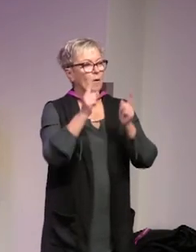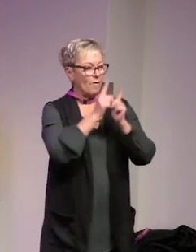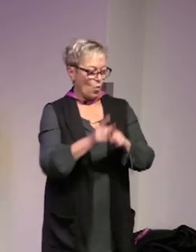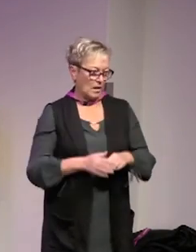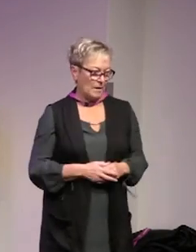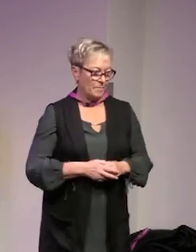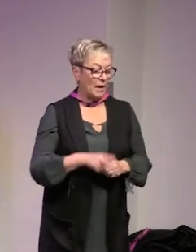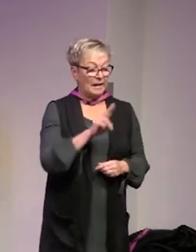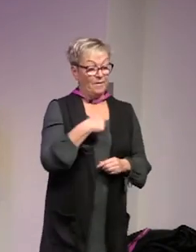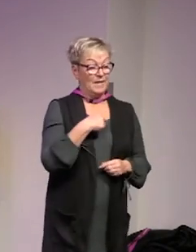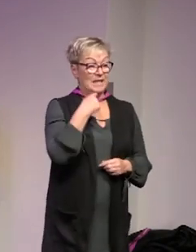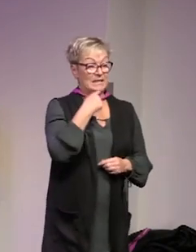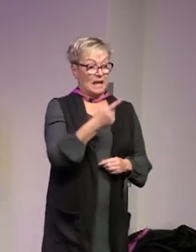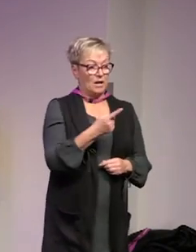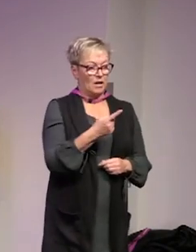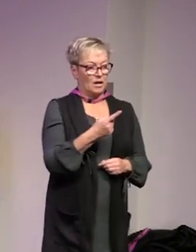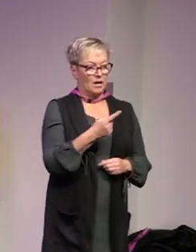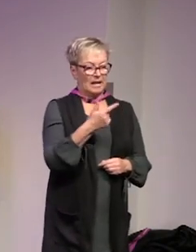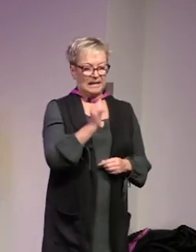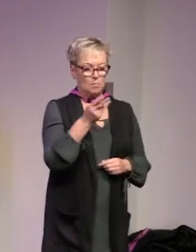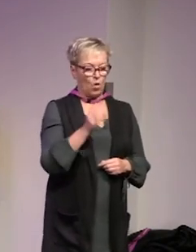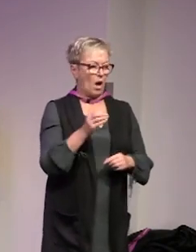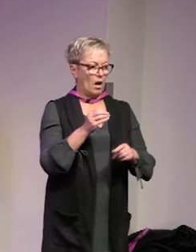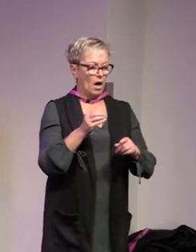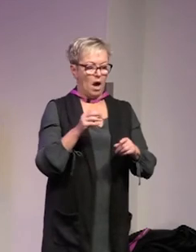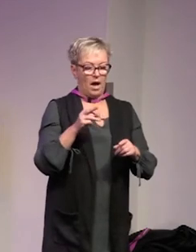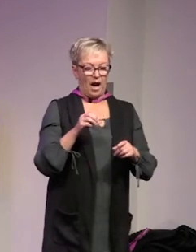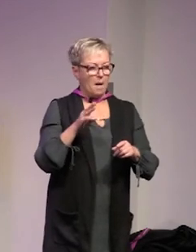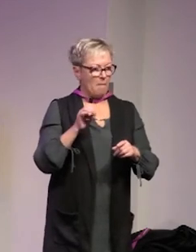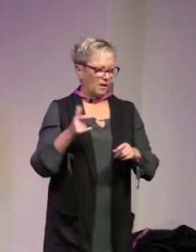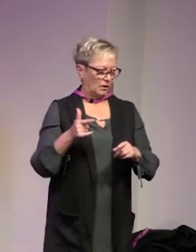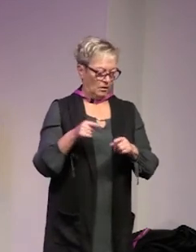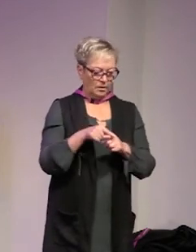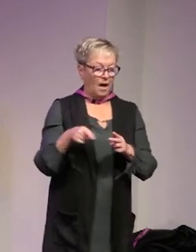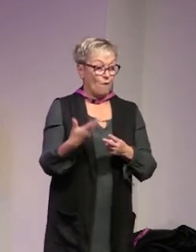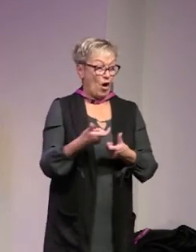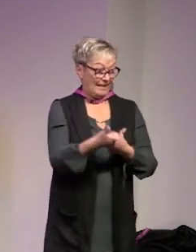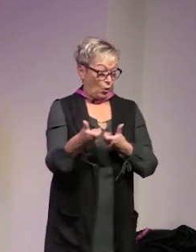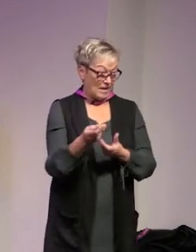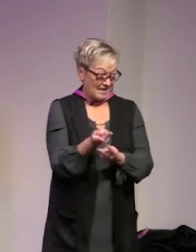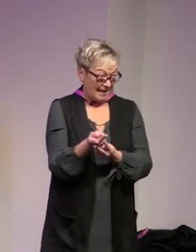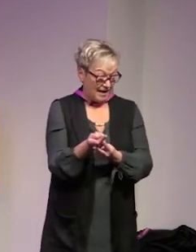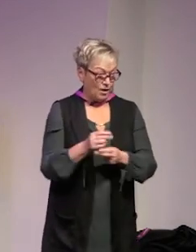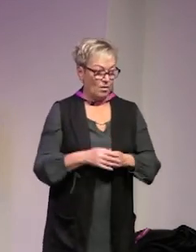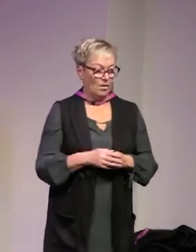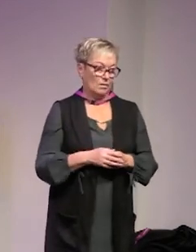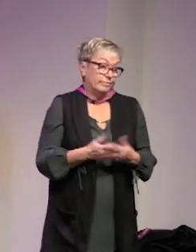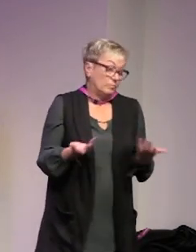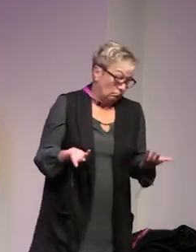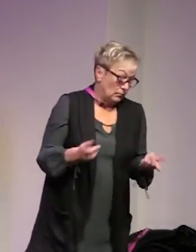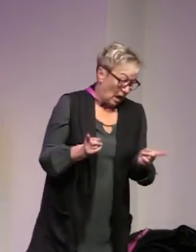befolkningen så när vi säger att Taimur Abdelwahab och Rahmat Akhilof var terrorister